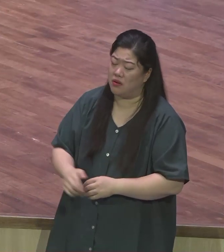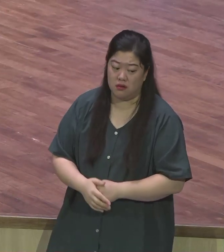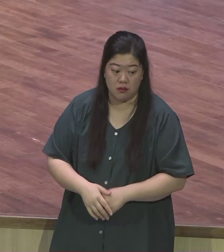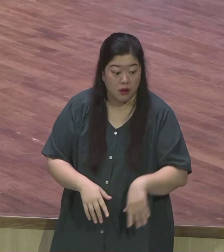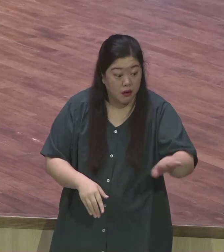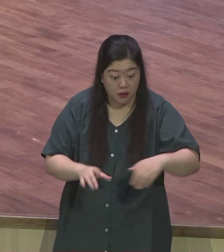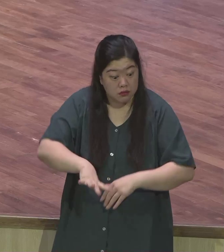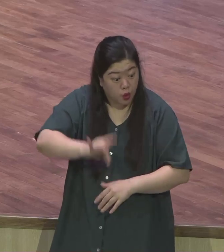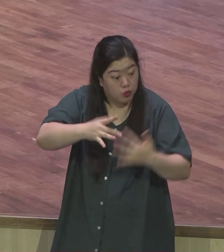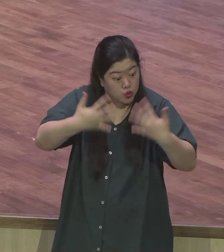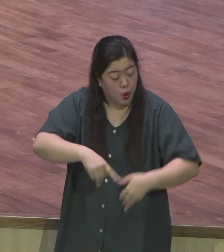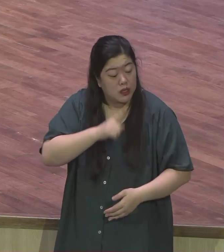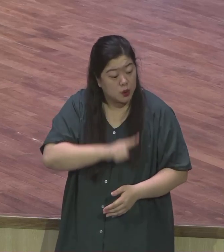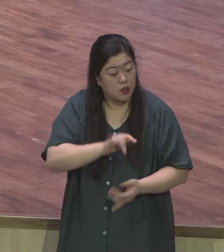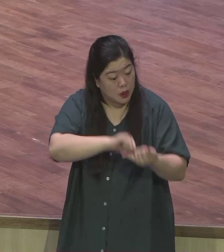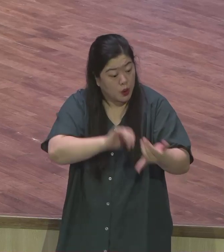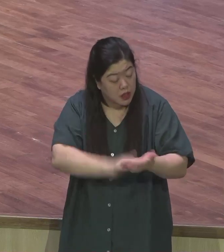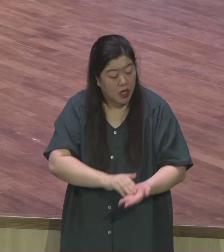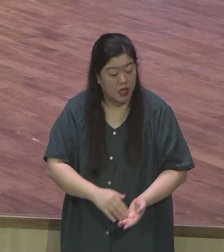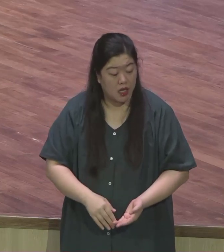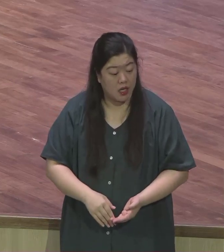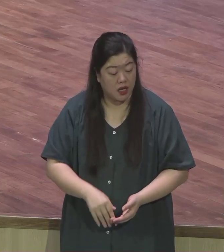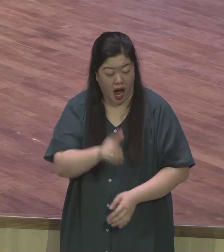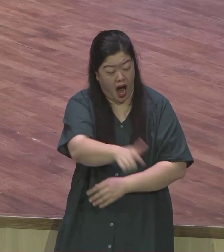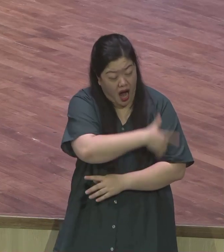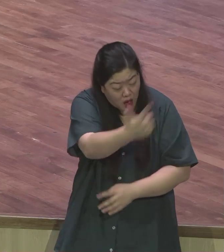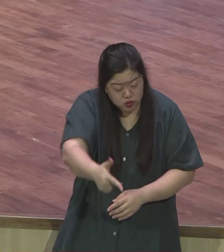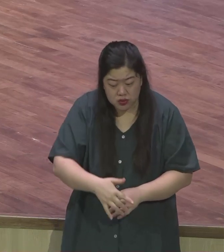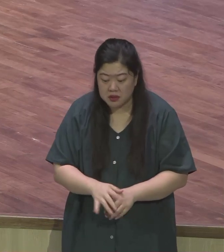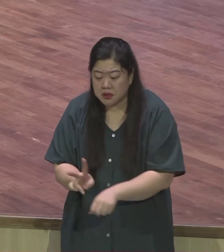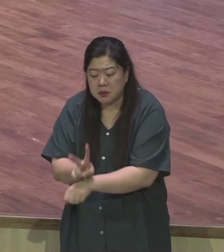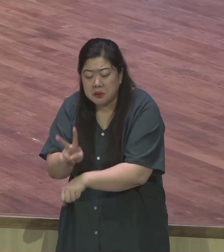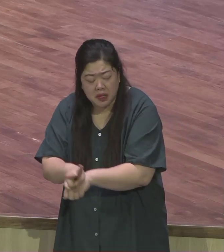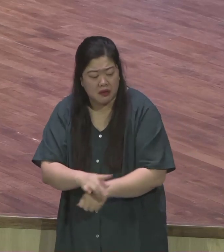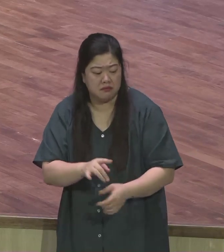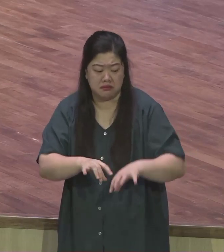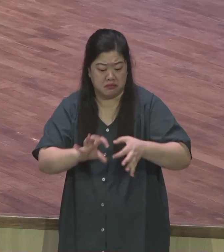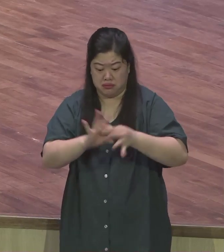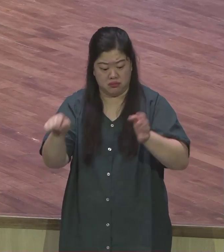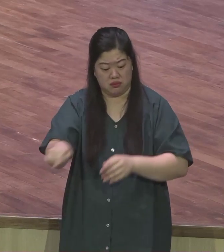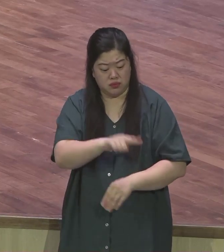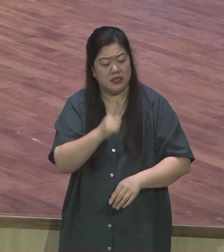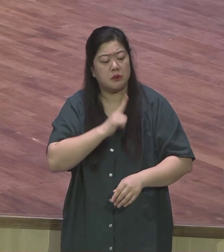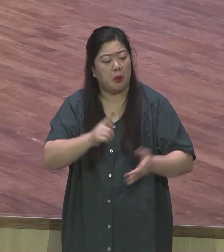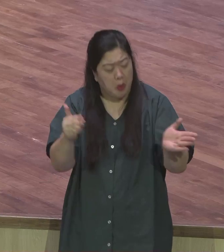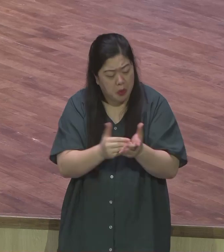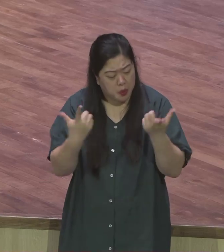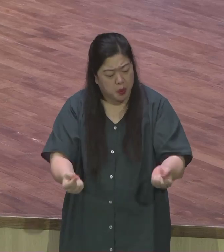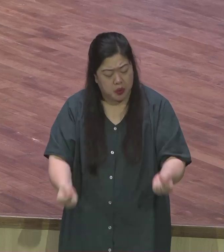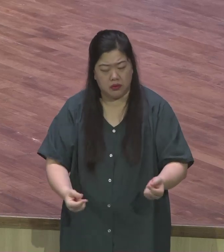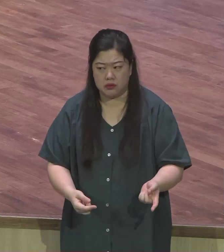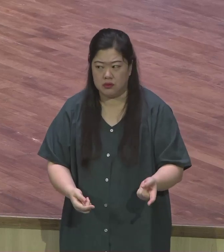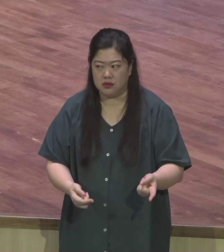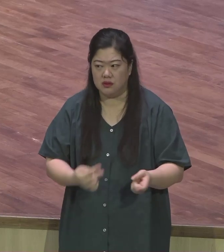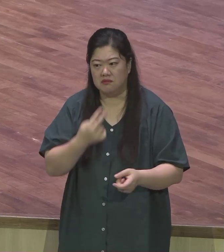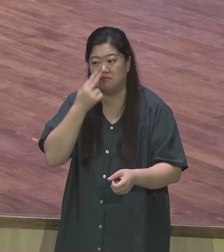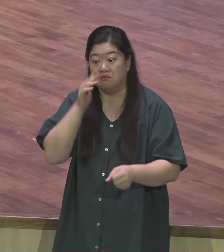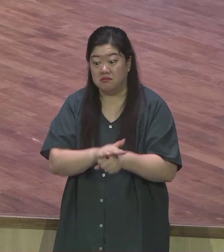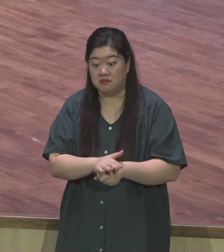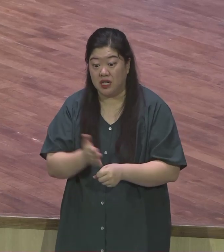받은 구원은 동일합니다 저는 하나님 나라의 이런 정말 우리가 상식적으로 이해할 수 없는 하나님 나라의 계산법을 보면서